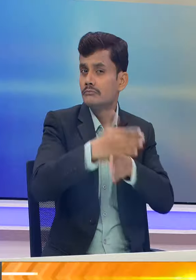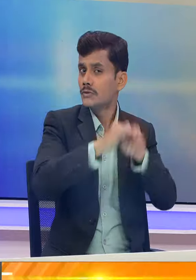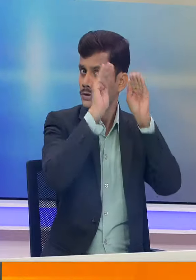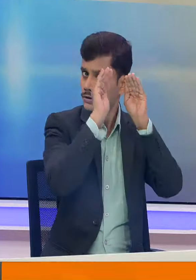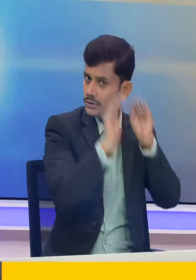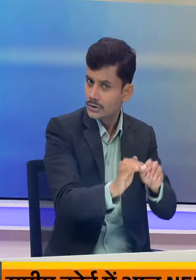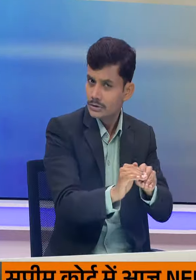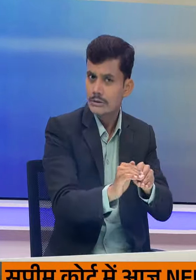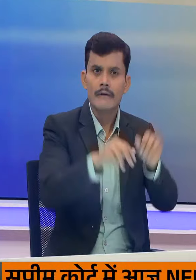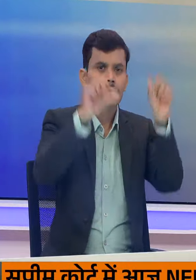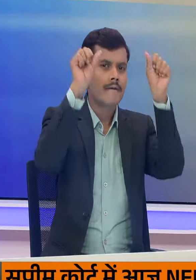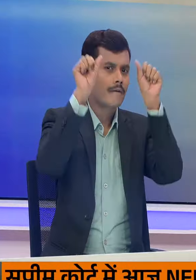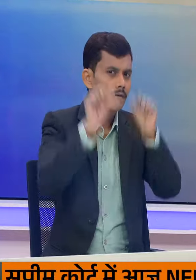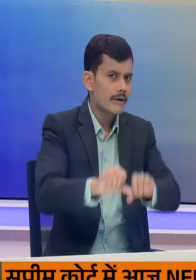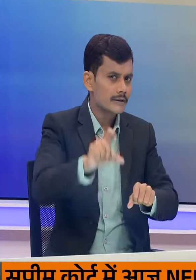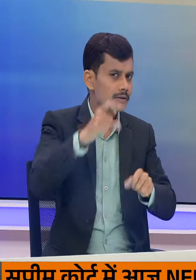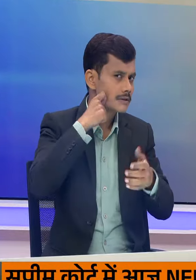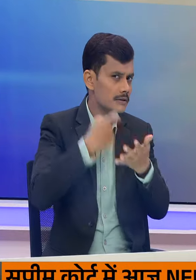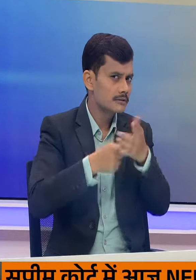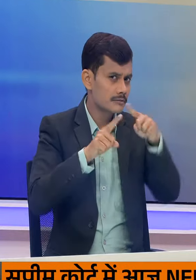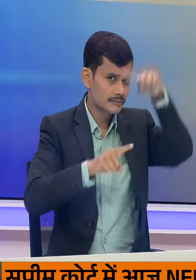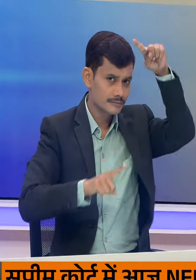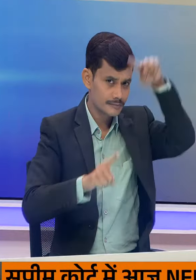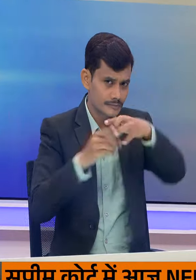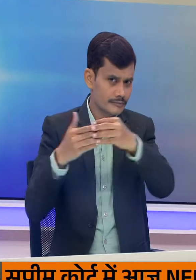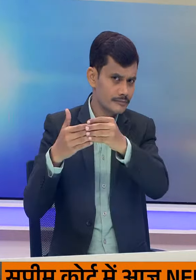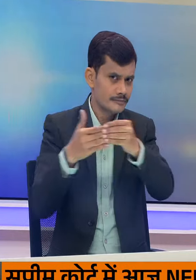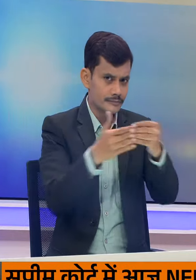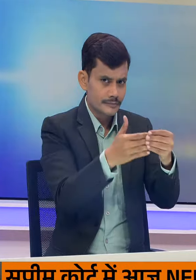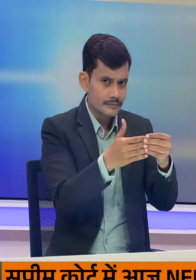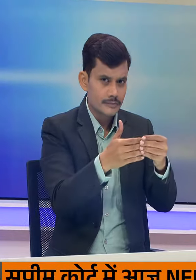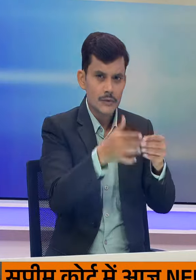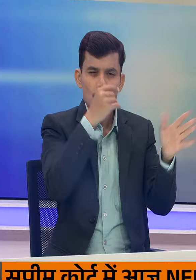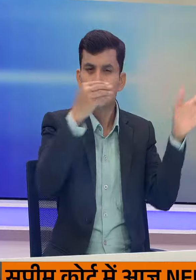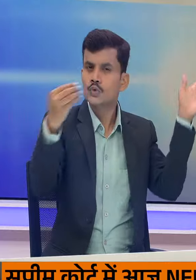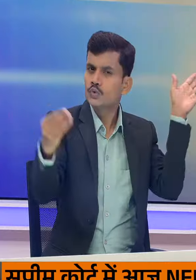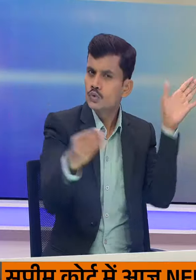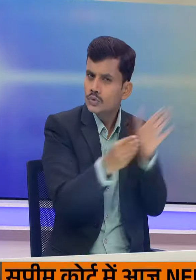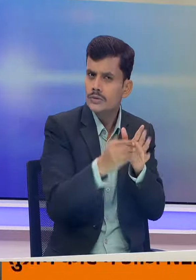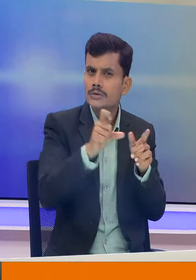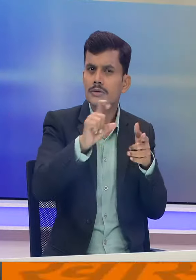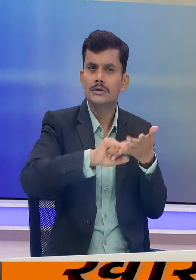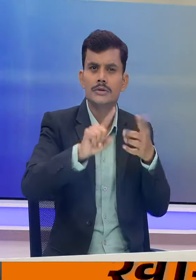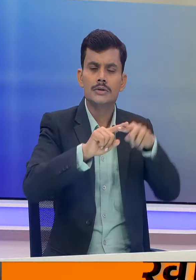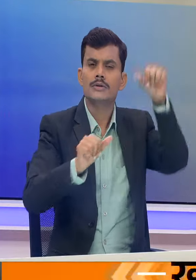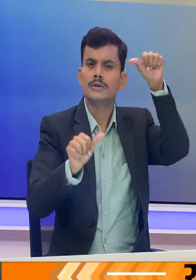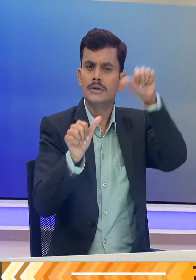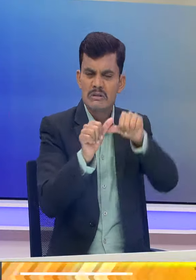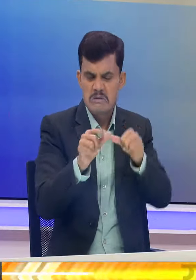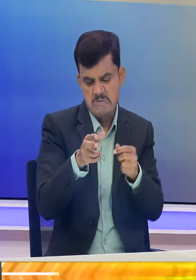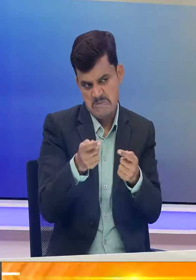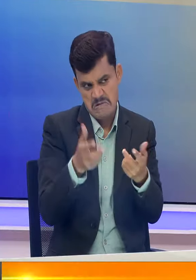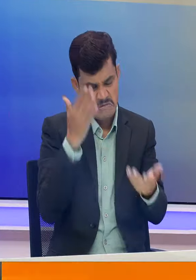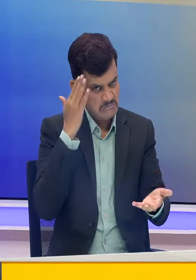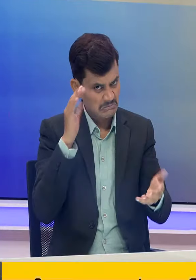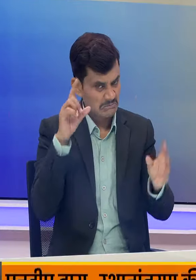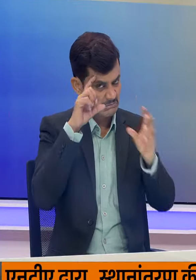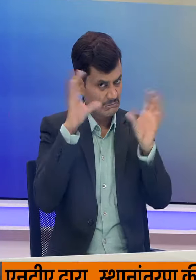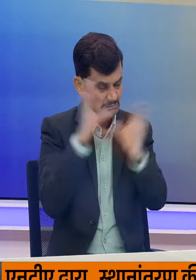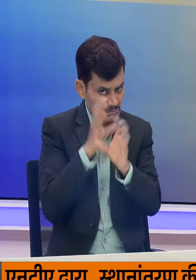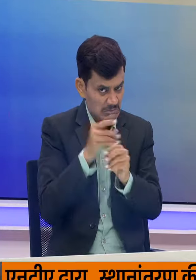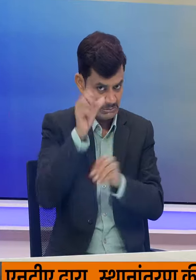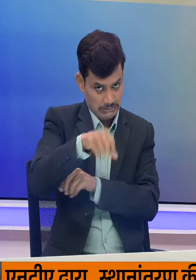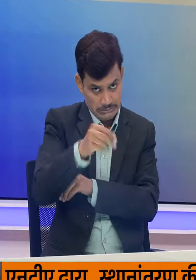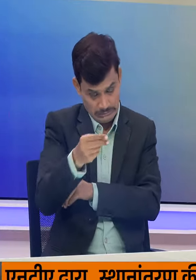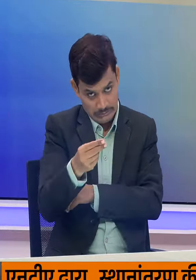विफलता के कारण सीक्रेट सर्विस का नेतोतो करने की चीटल की शमता पर भी सवाल खड़े हुए हैं सीक्रेट सर्विस के